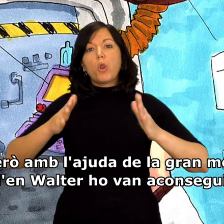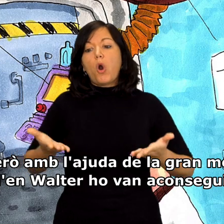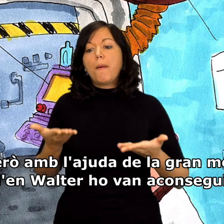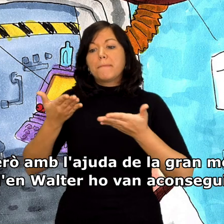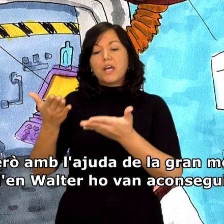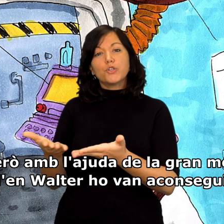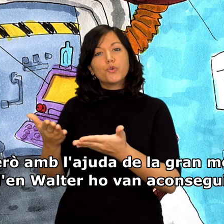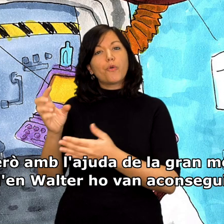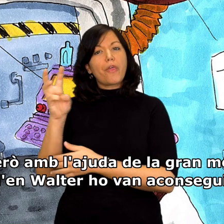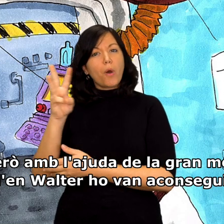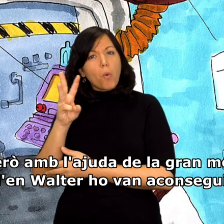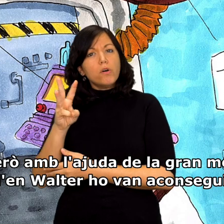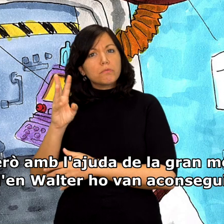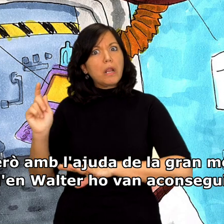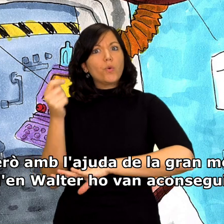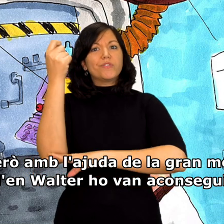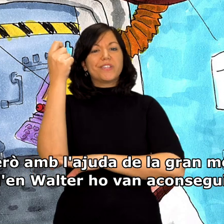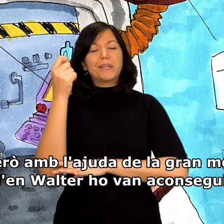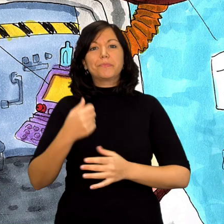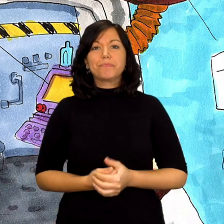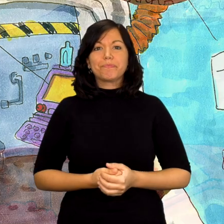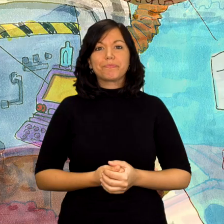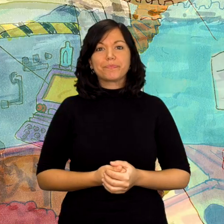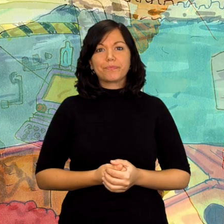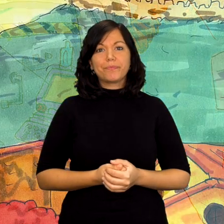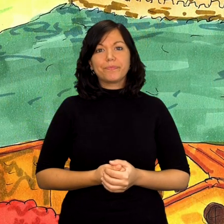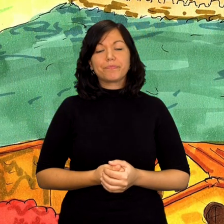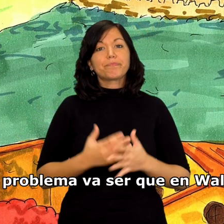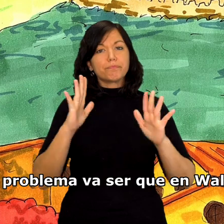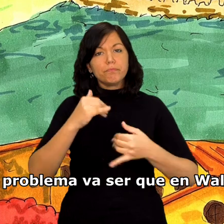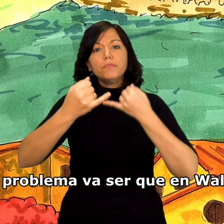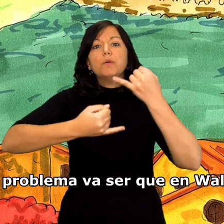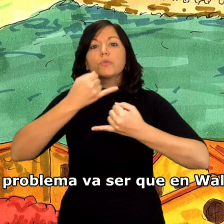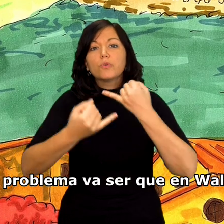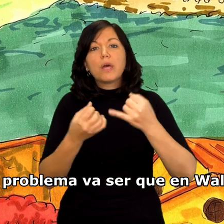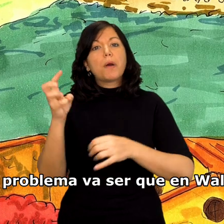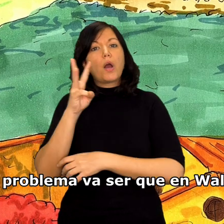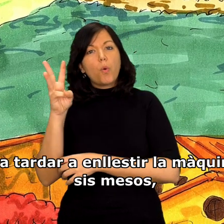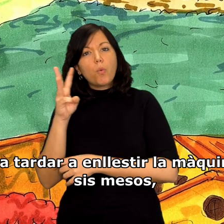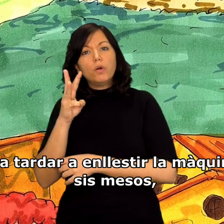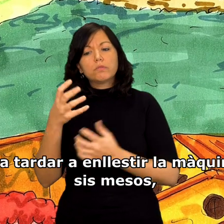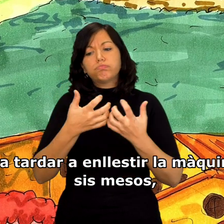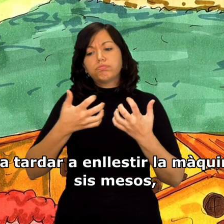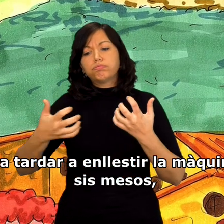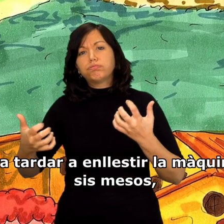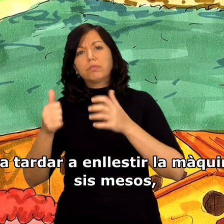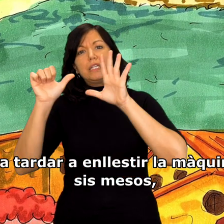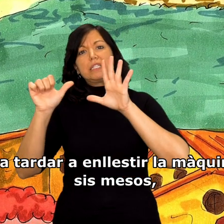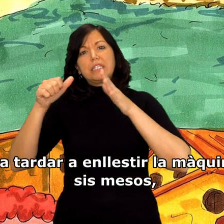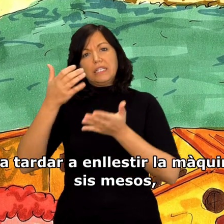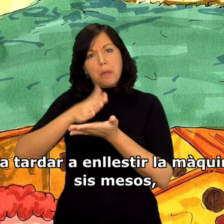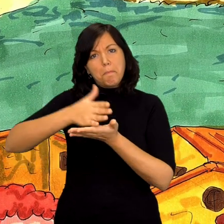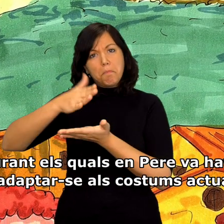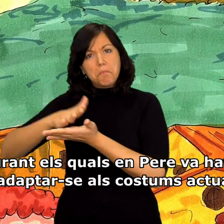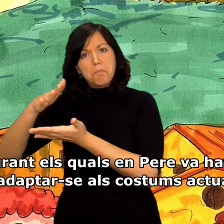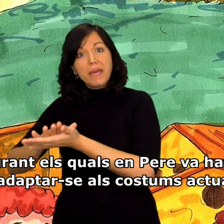amb l'ajuda de la gran ment d'en Walter ho van aconseguir. El problema va ser que en Walter va tardar a enllestir la màquina sis